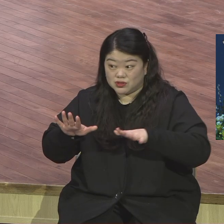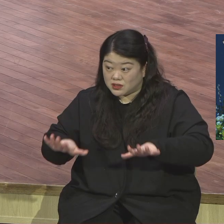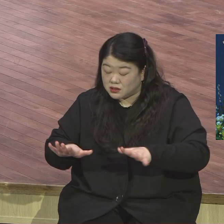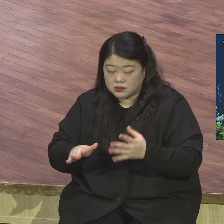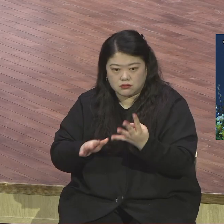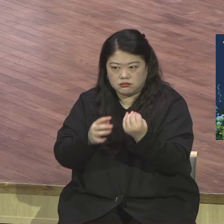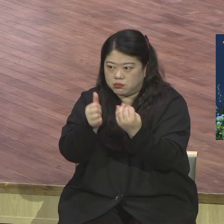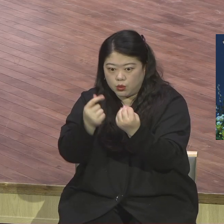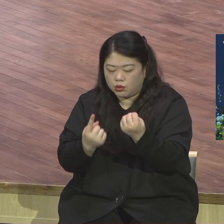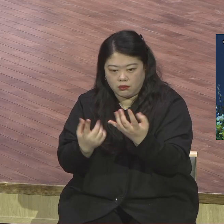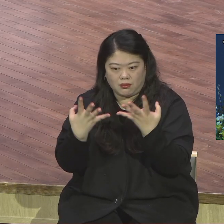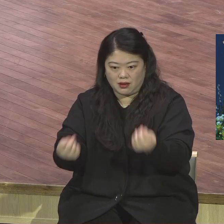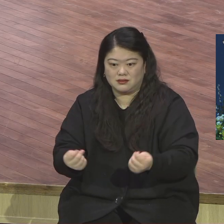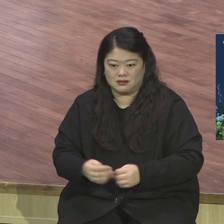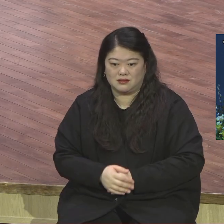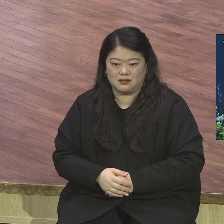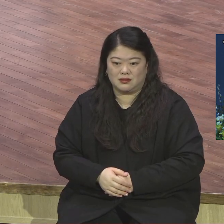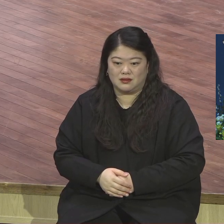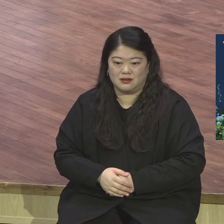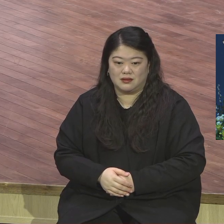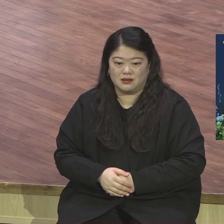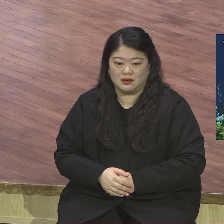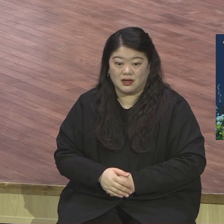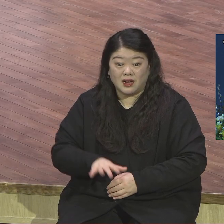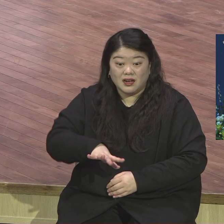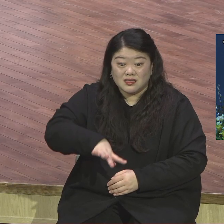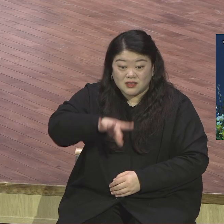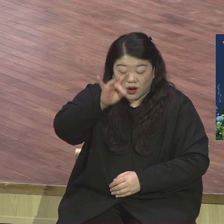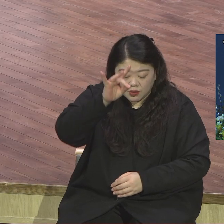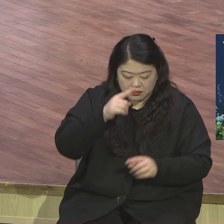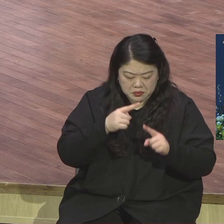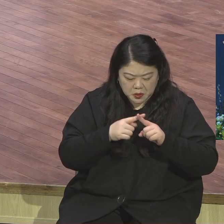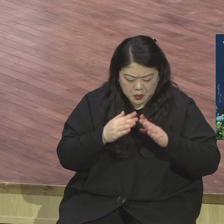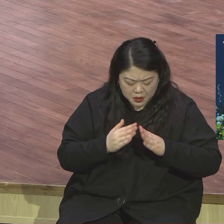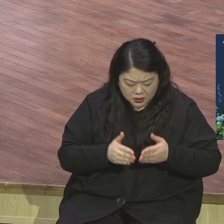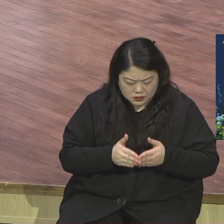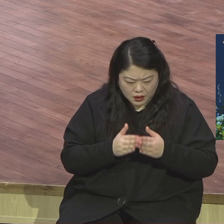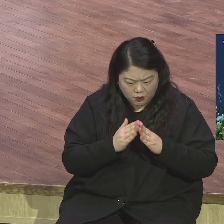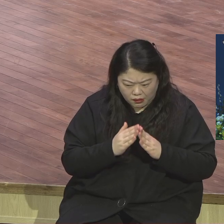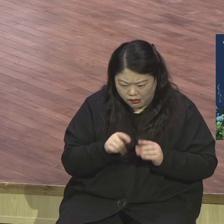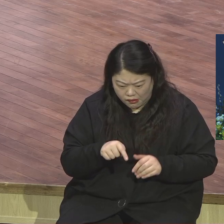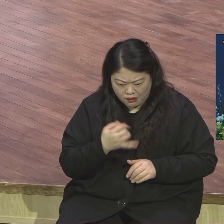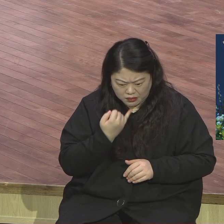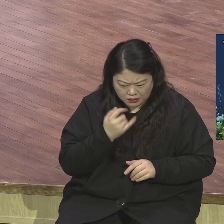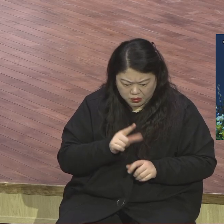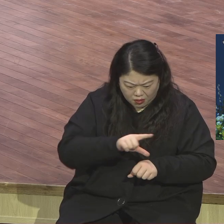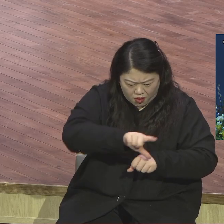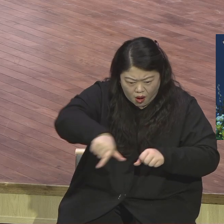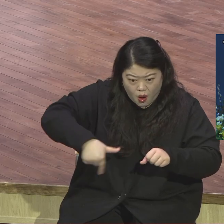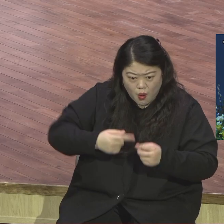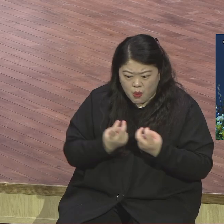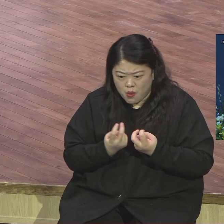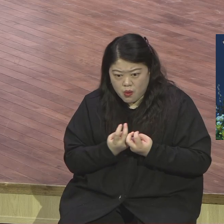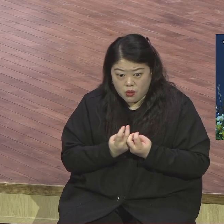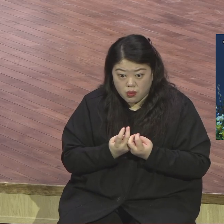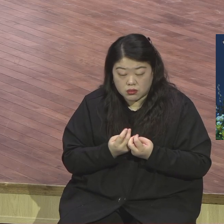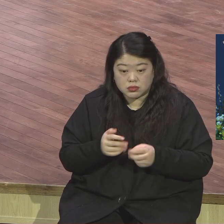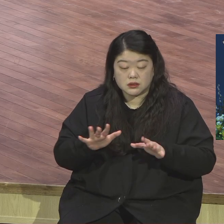3, 7 나라 살린데 지옥으로 서시겠다. 열방이 찾아오고 열방을 향해서 나아가는 이사야